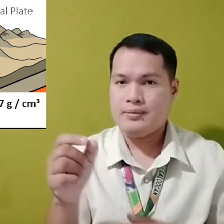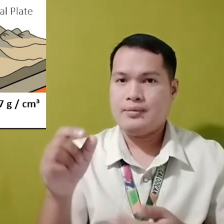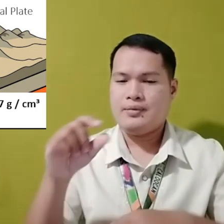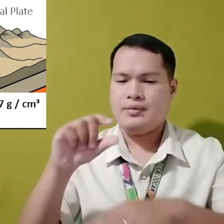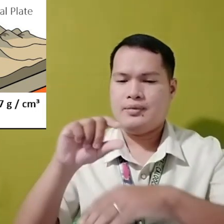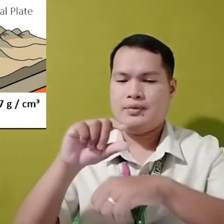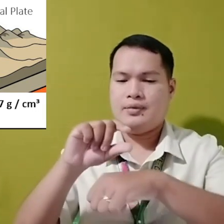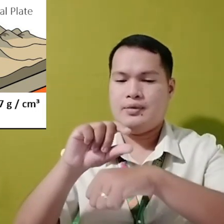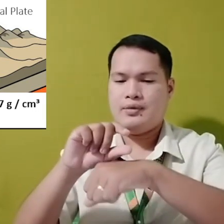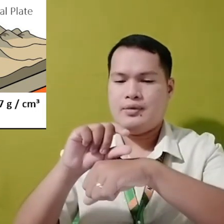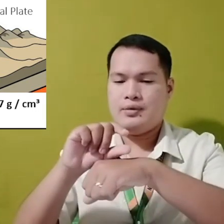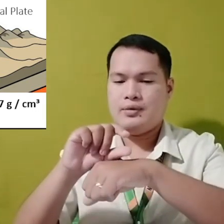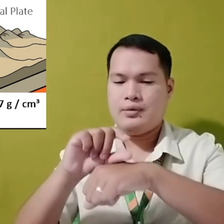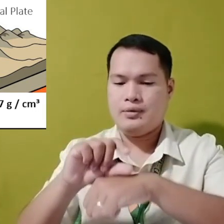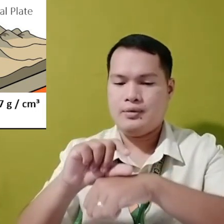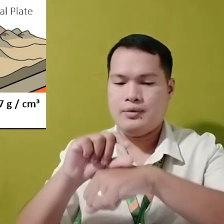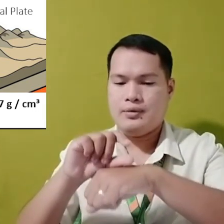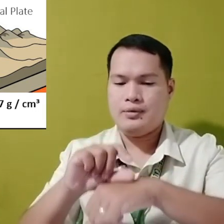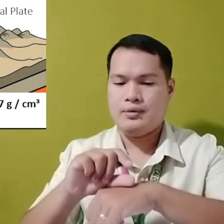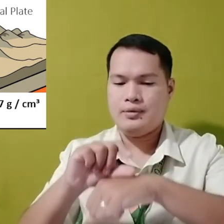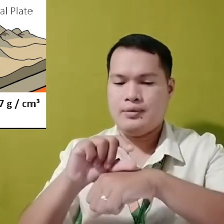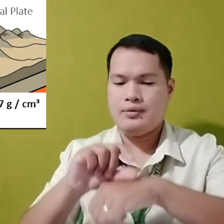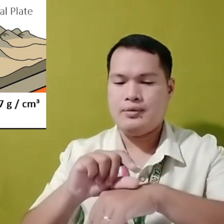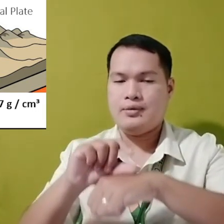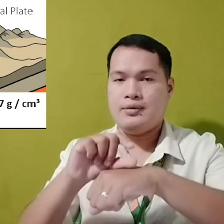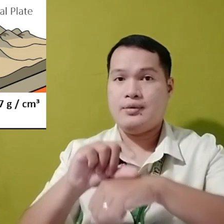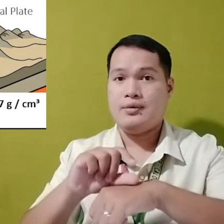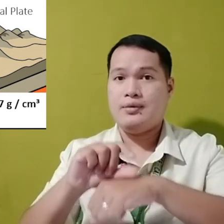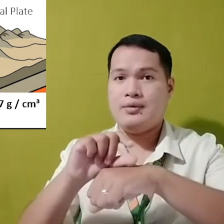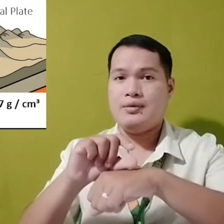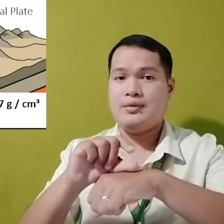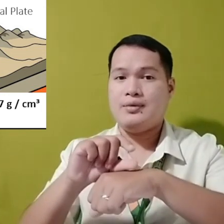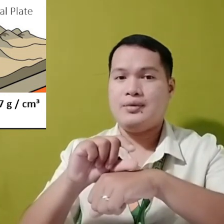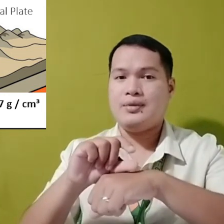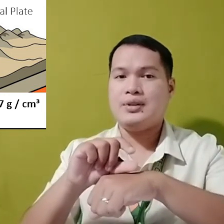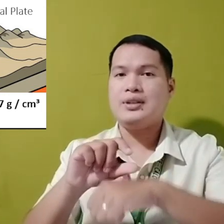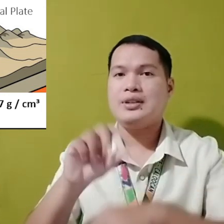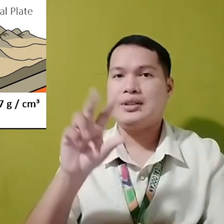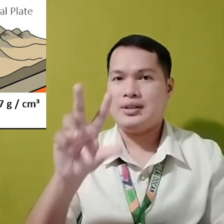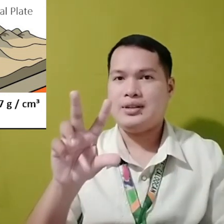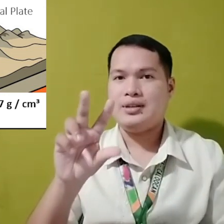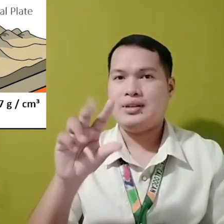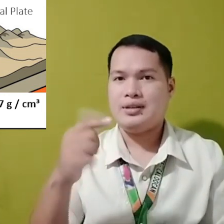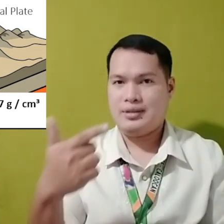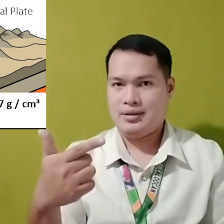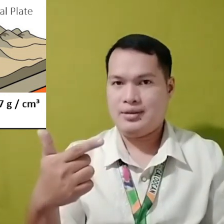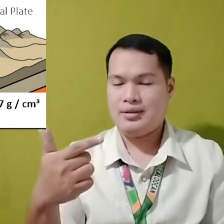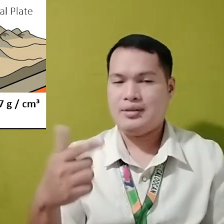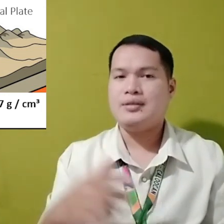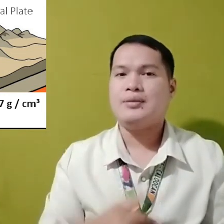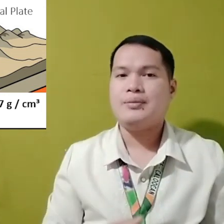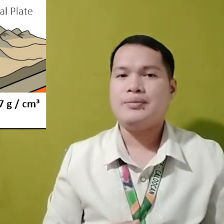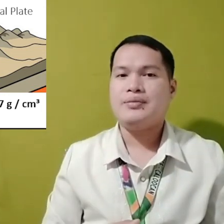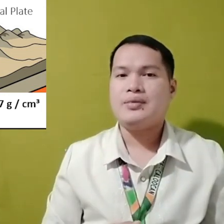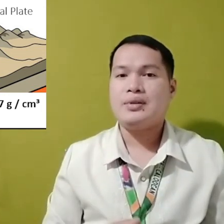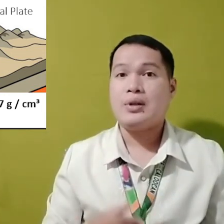At ang timbang nito Ay 3 grams Kung ikukumpara